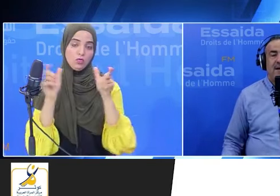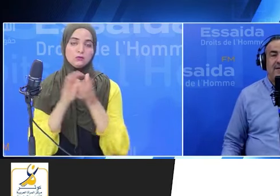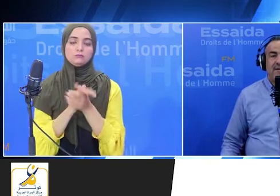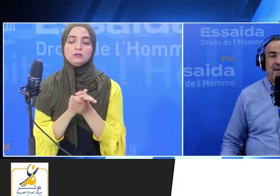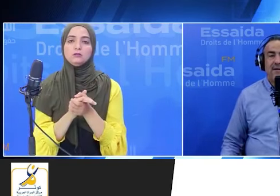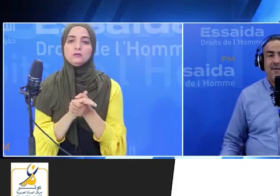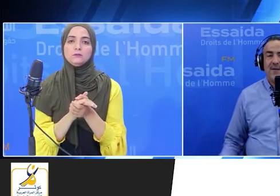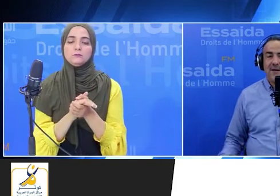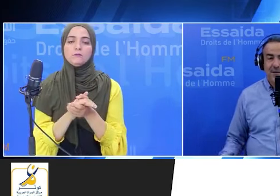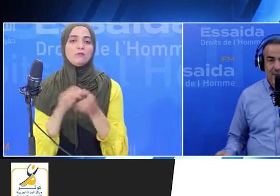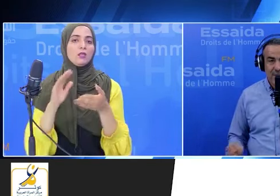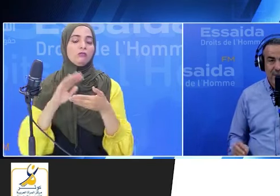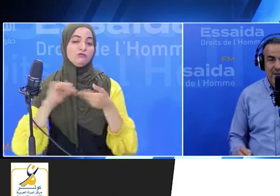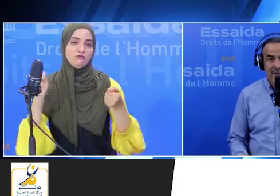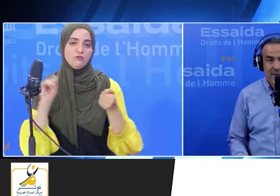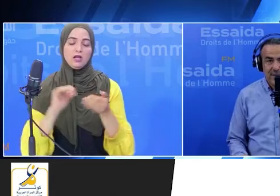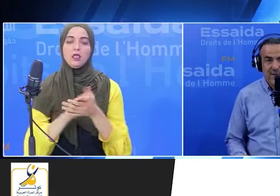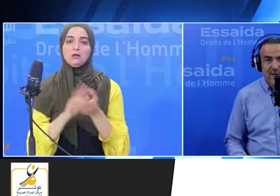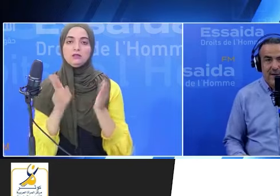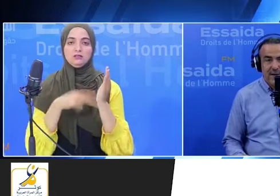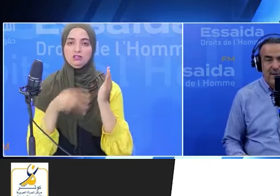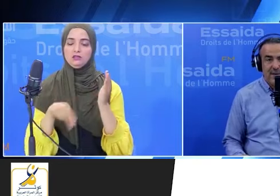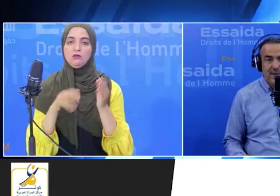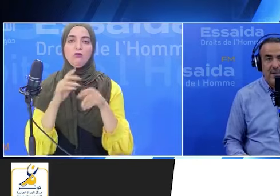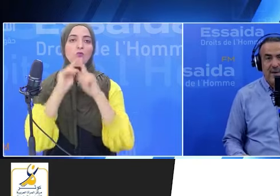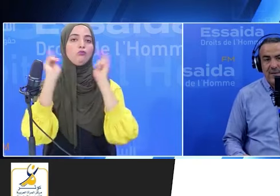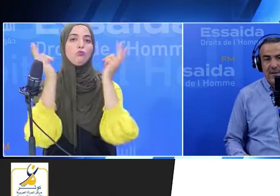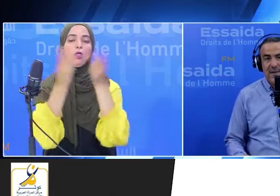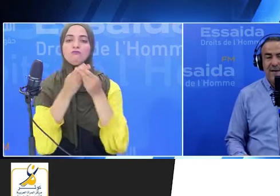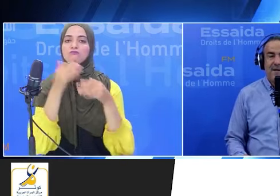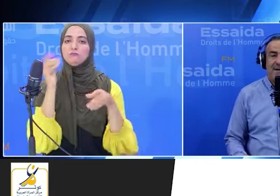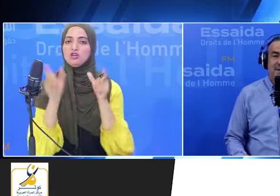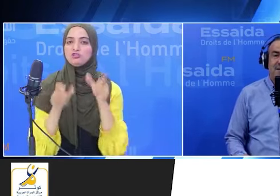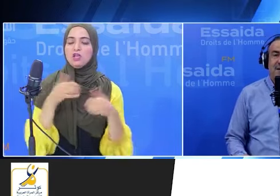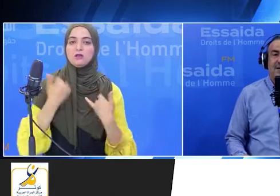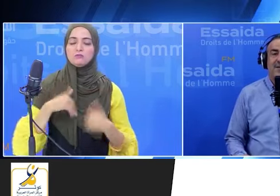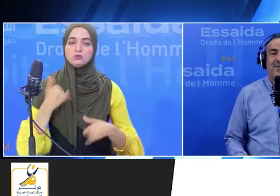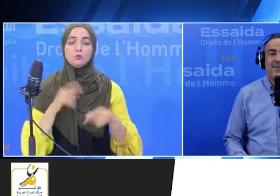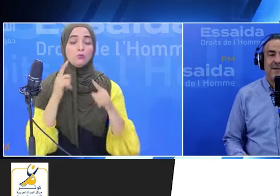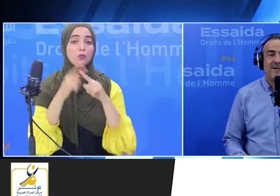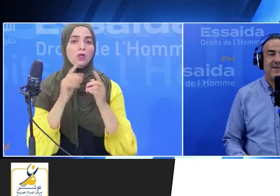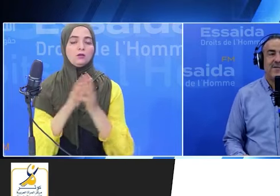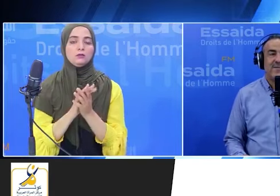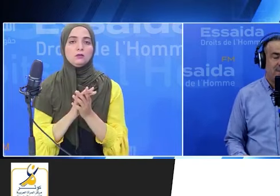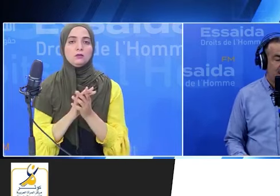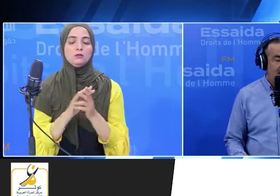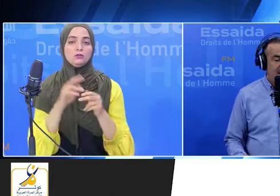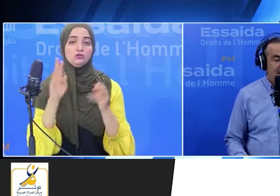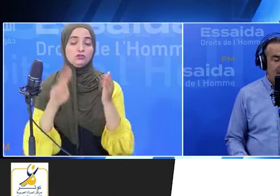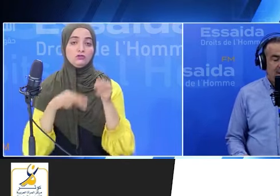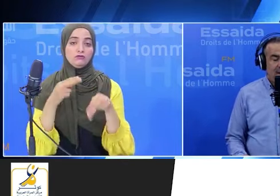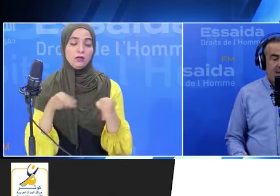الاتفاقية الدولية لحقوق الأشغال ذو الدولية عقل وأيضاً اتفاقية المركش